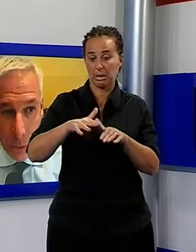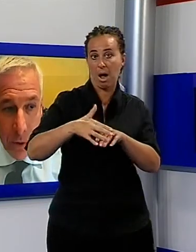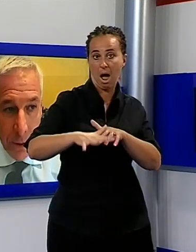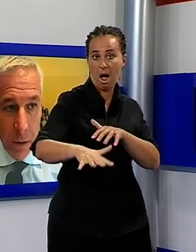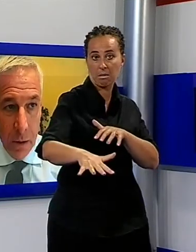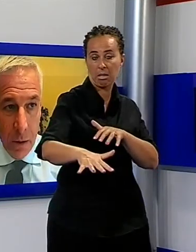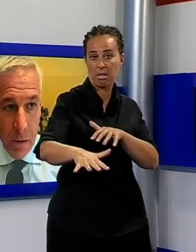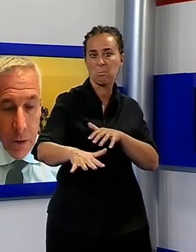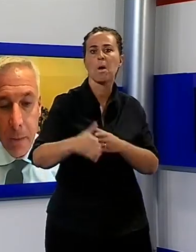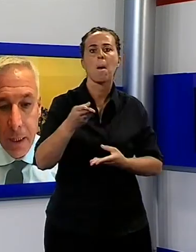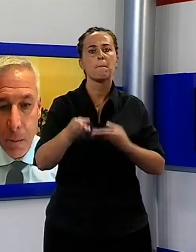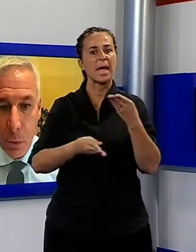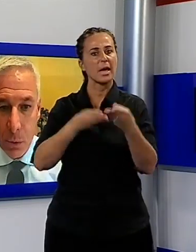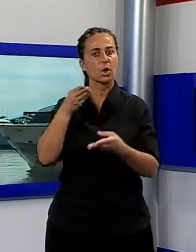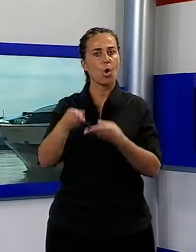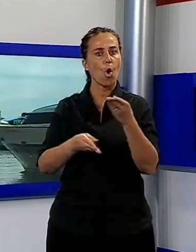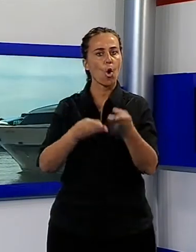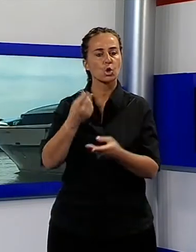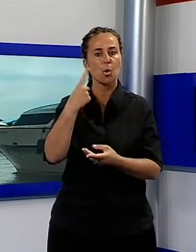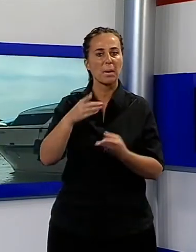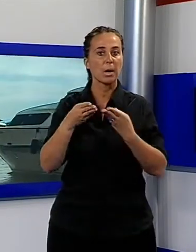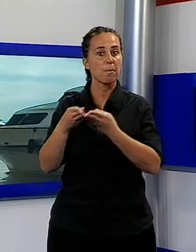poter far rimanere il porto interamente in mano pubblica.